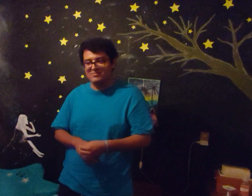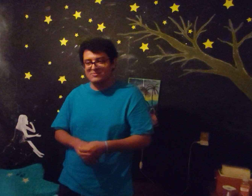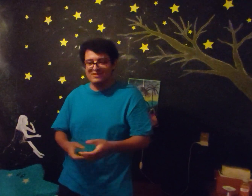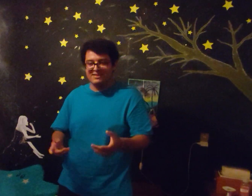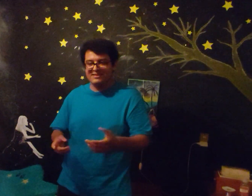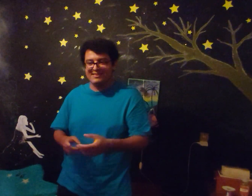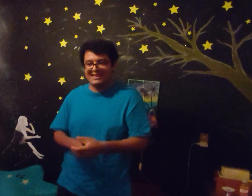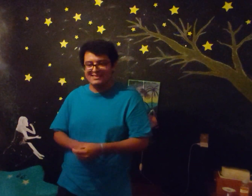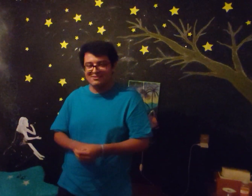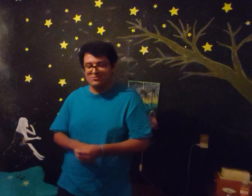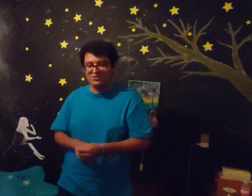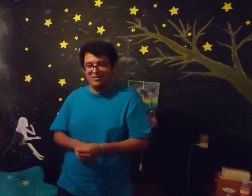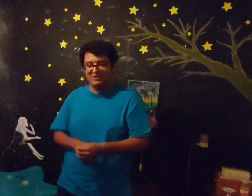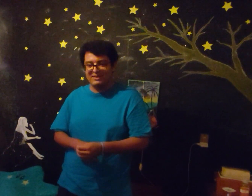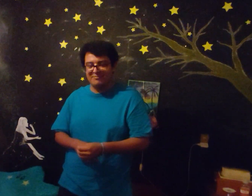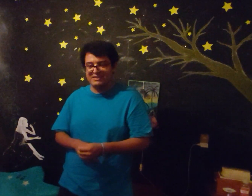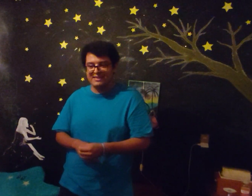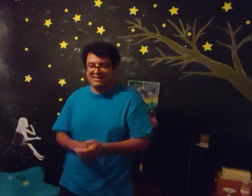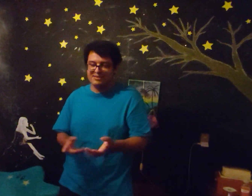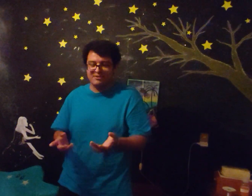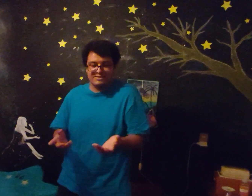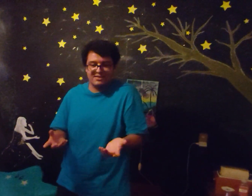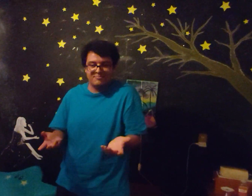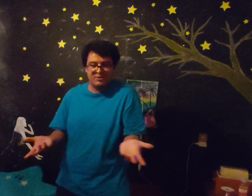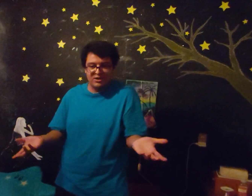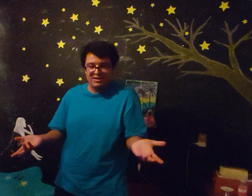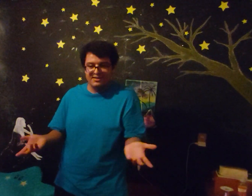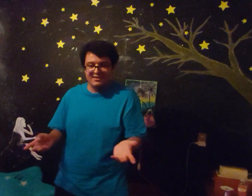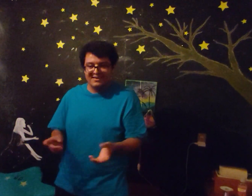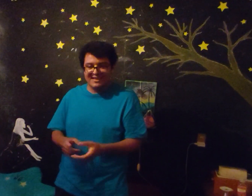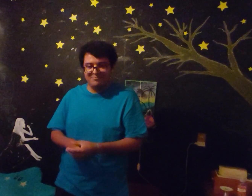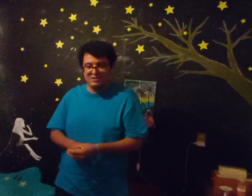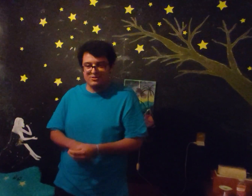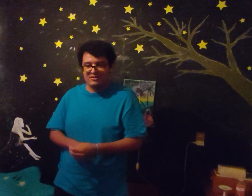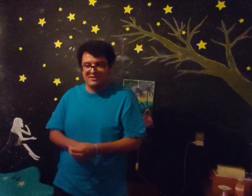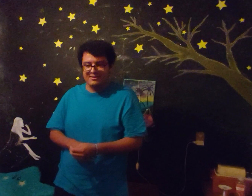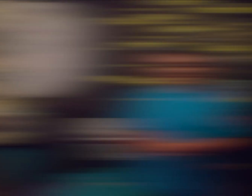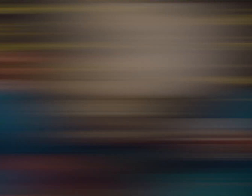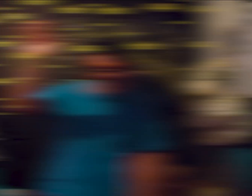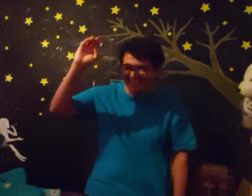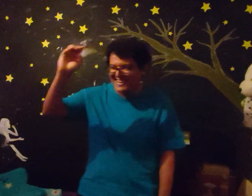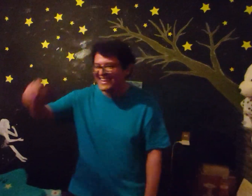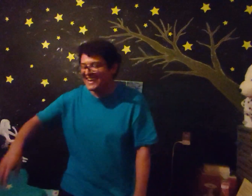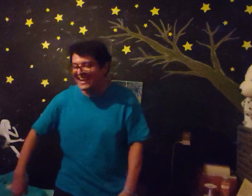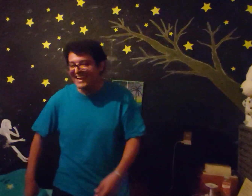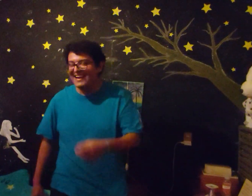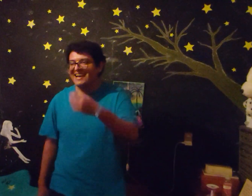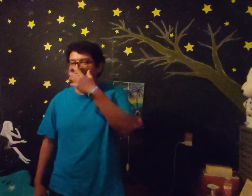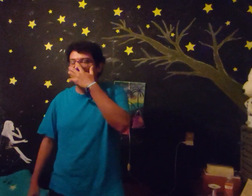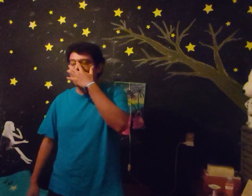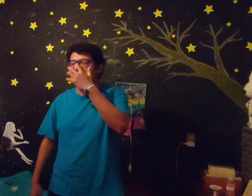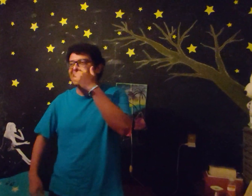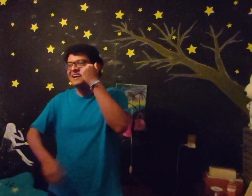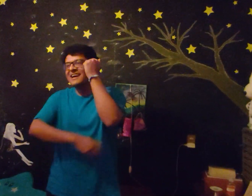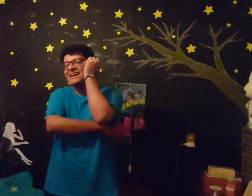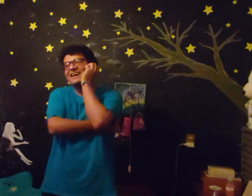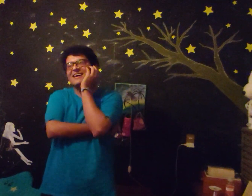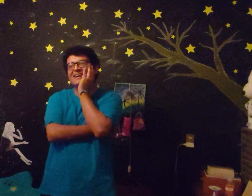Pues se ensució, pero también se limpió el piso ¿Cuáles son los personajes más rotos de